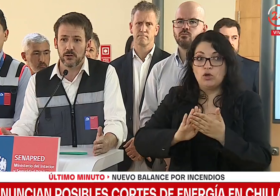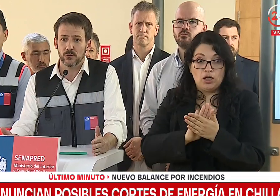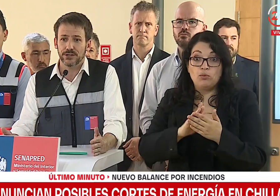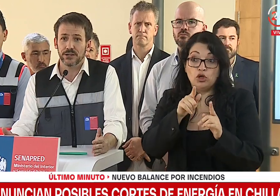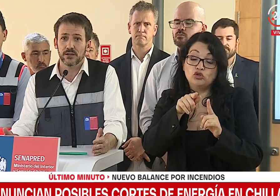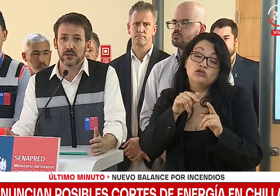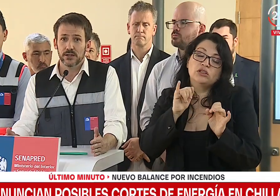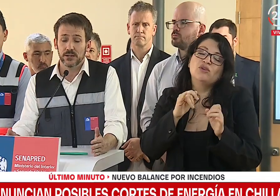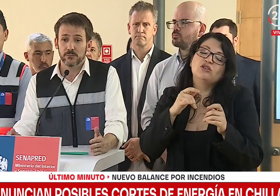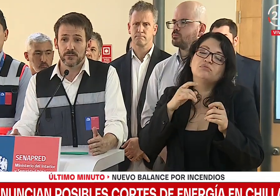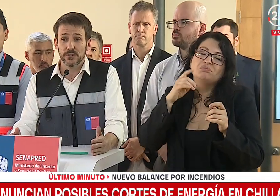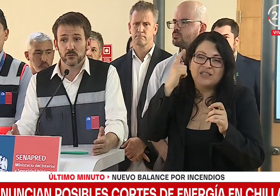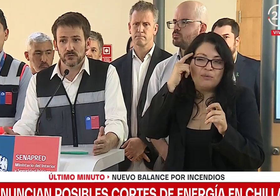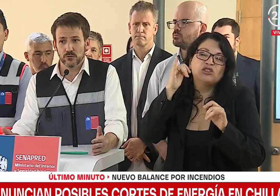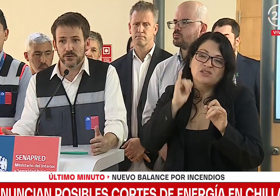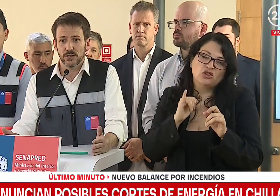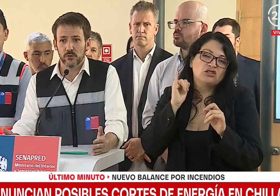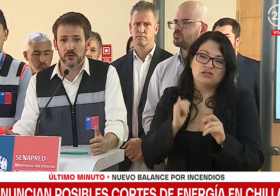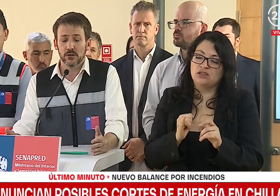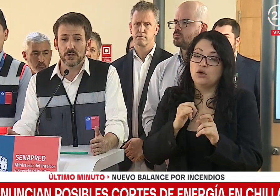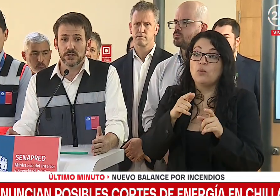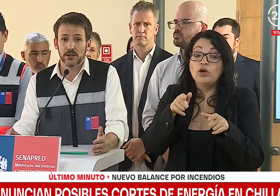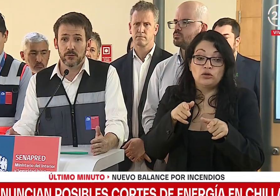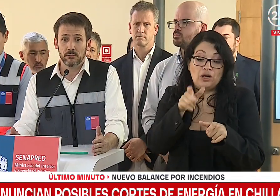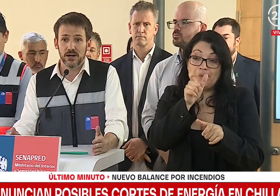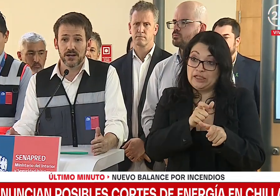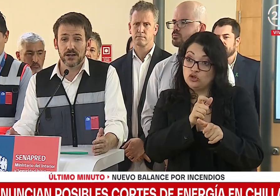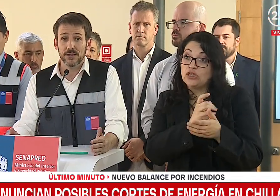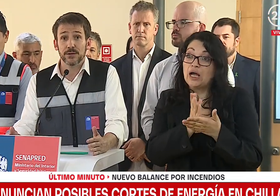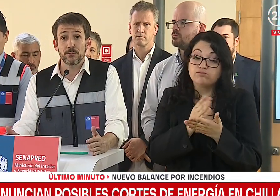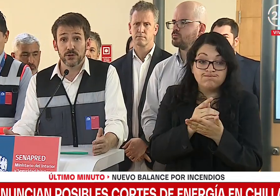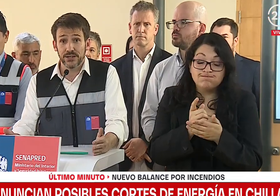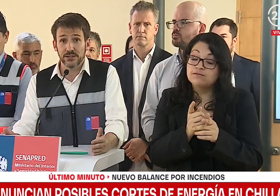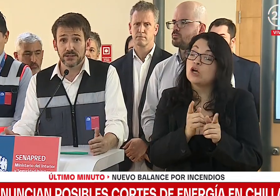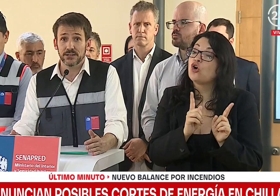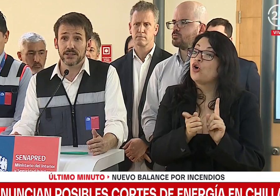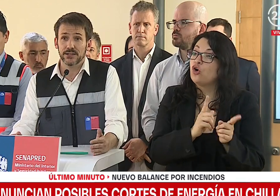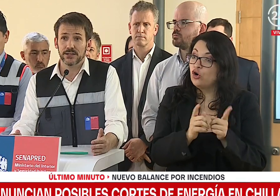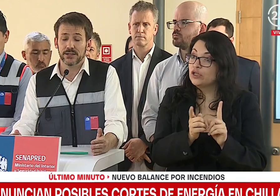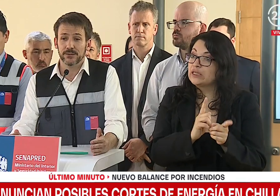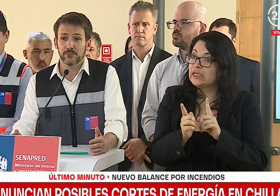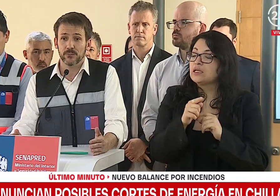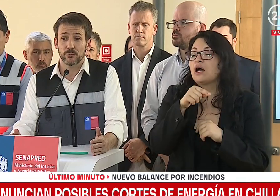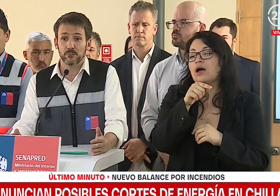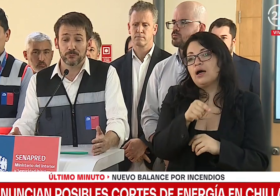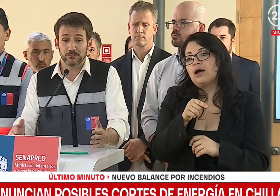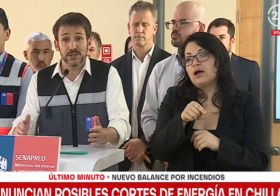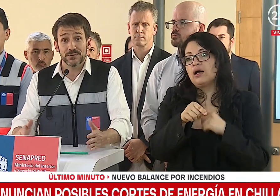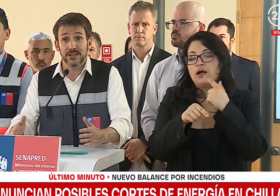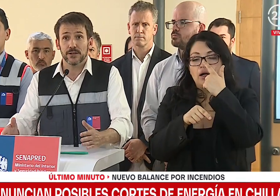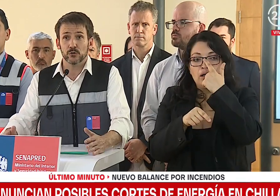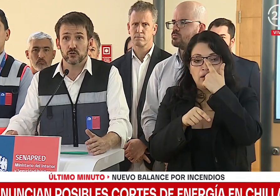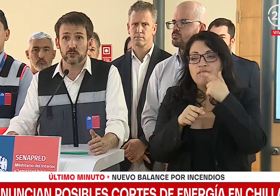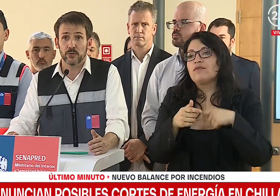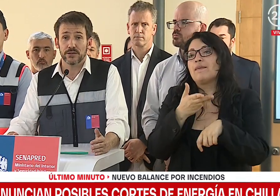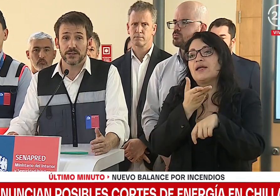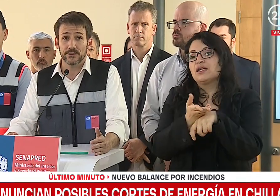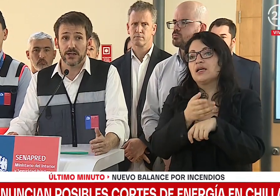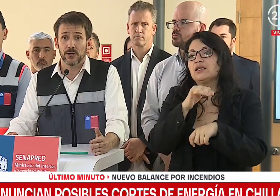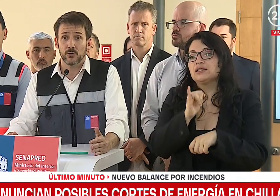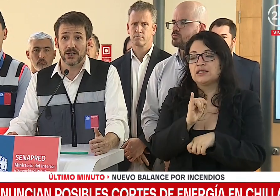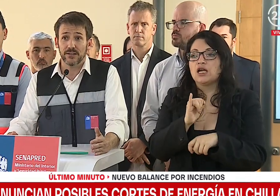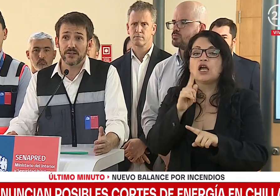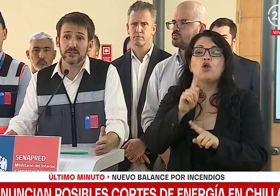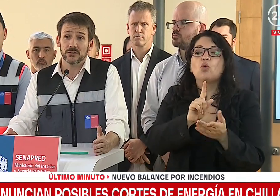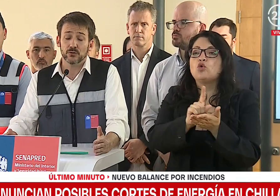todo indica que va a ocurrir, nuestro coordinador va a disponer que se pierda el consumo de